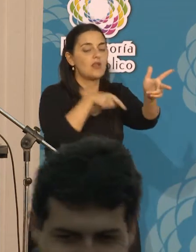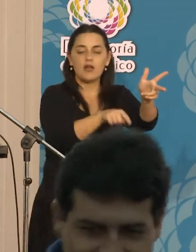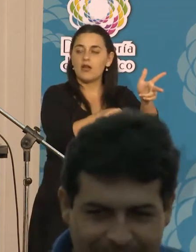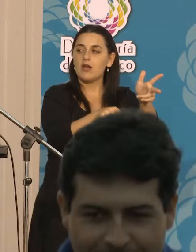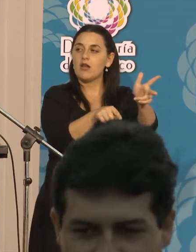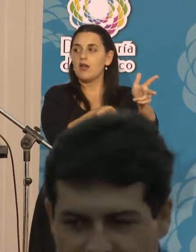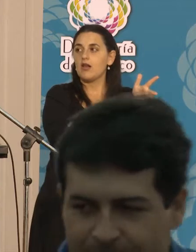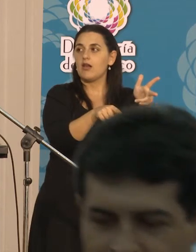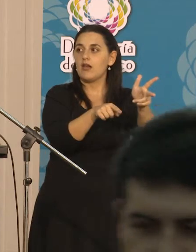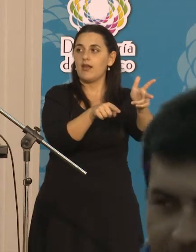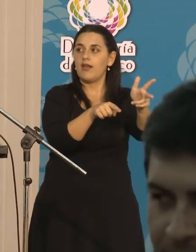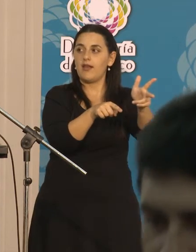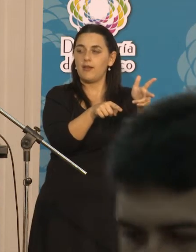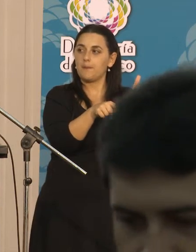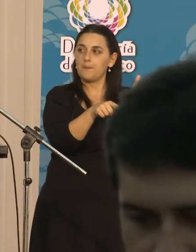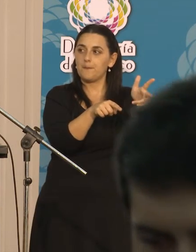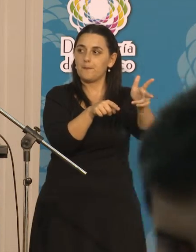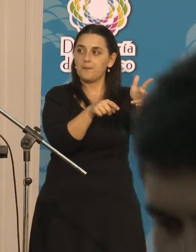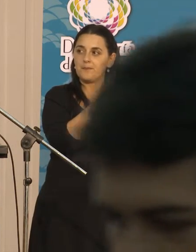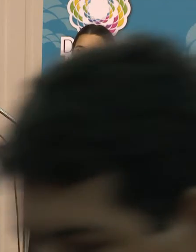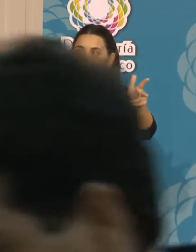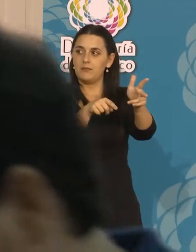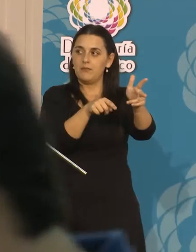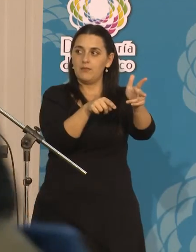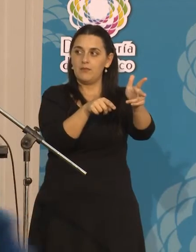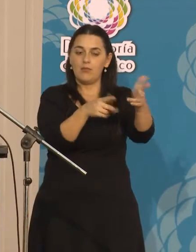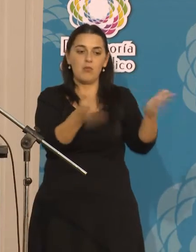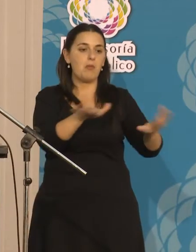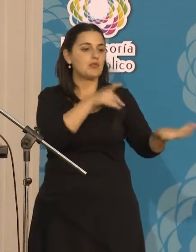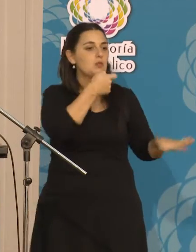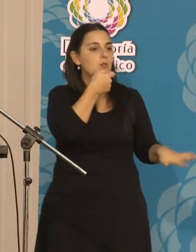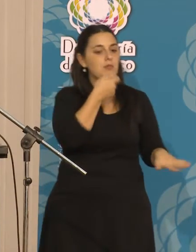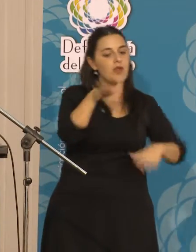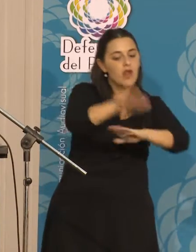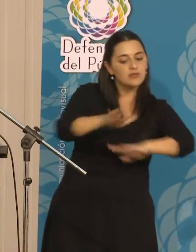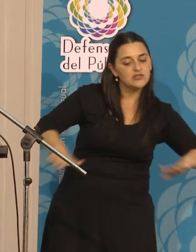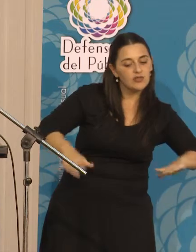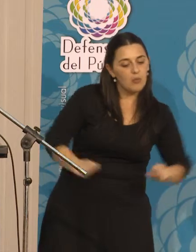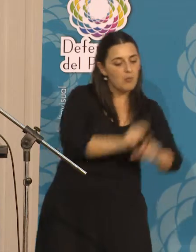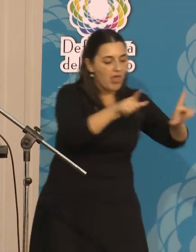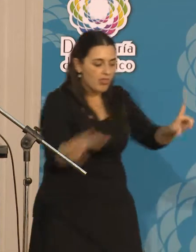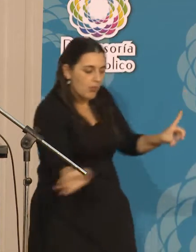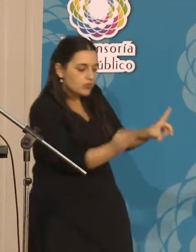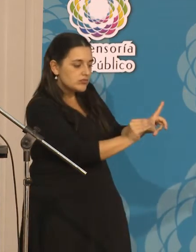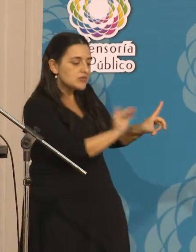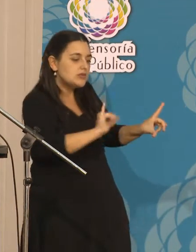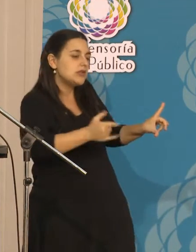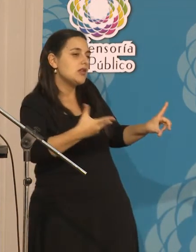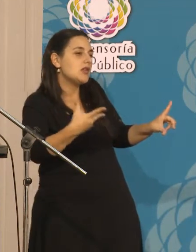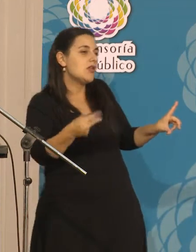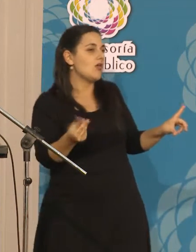la exposición de los niños en los medios, a mí me parece que,